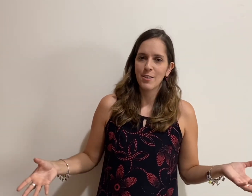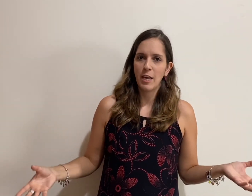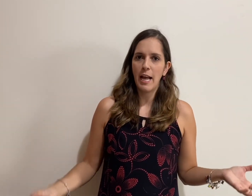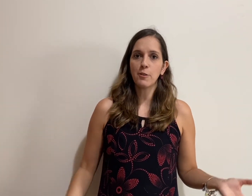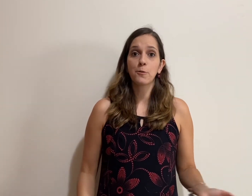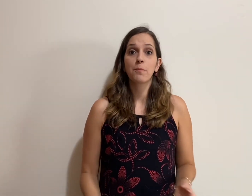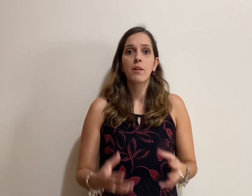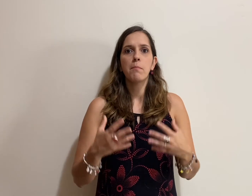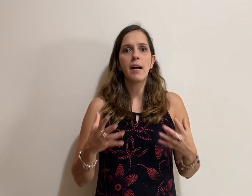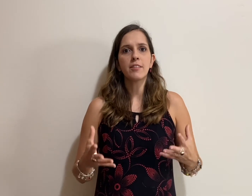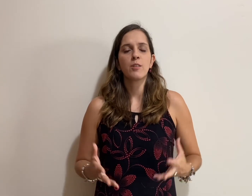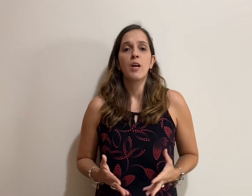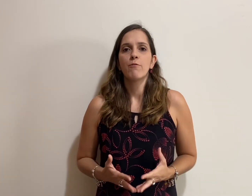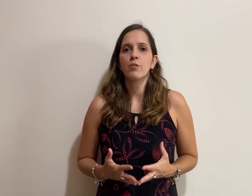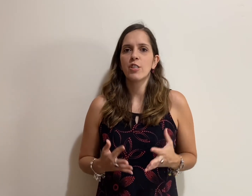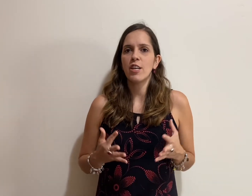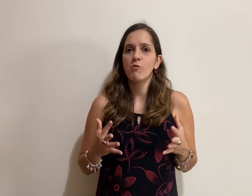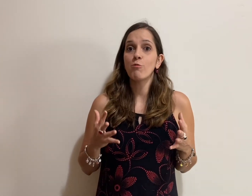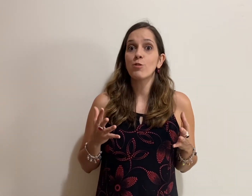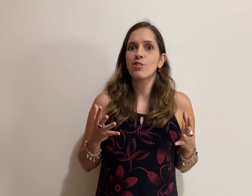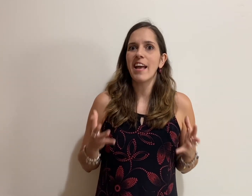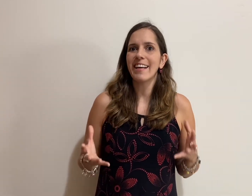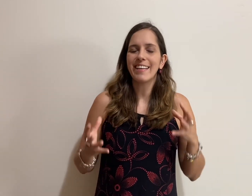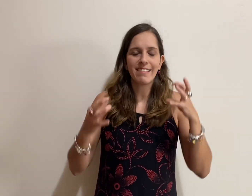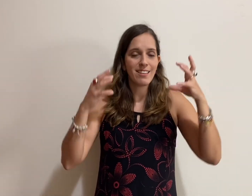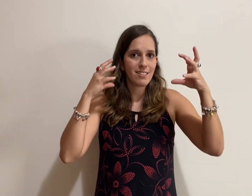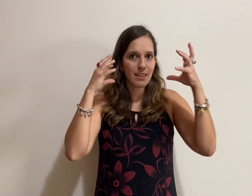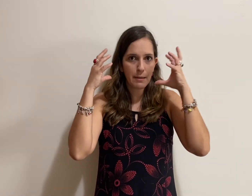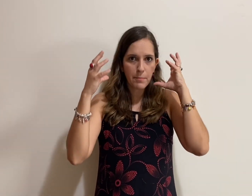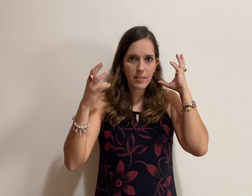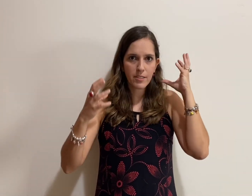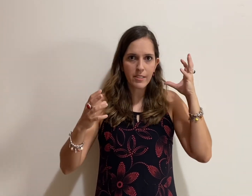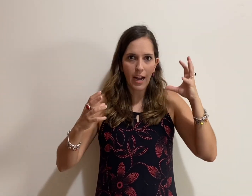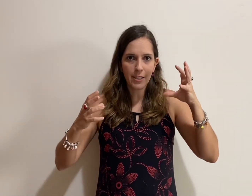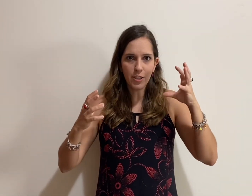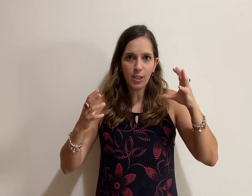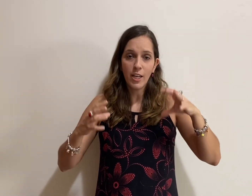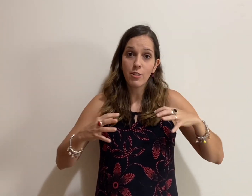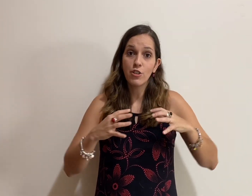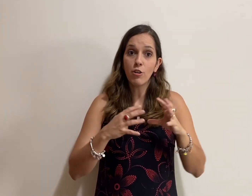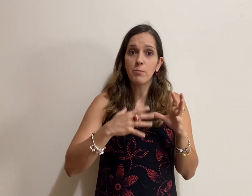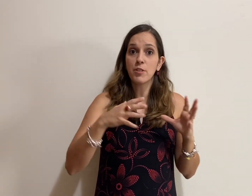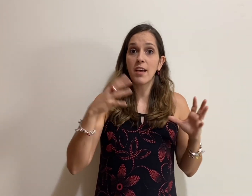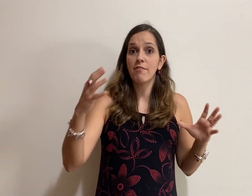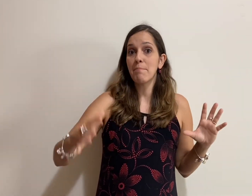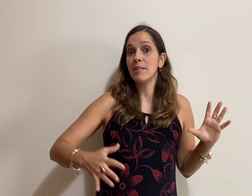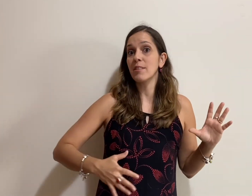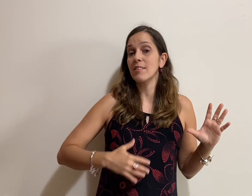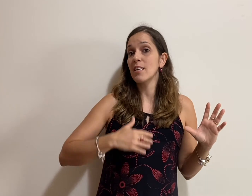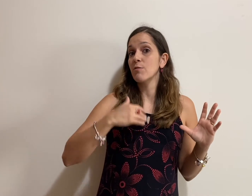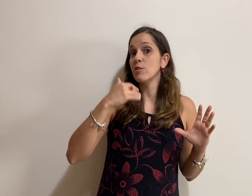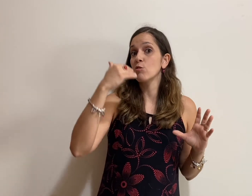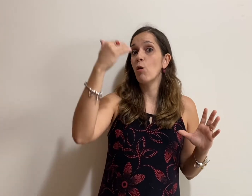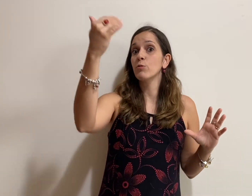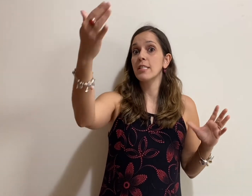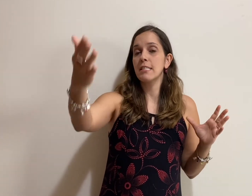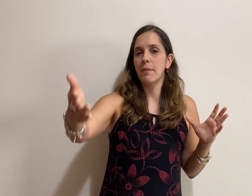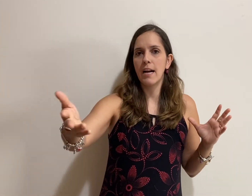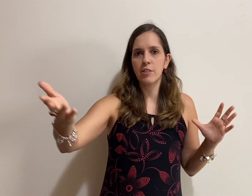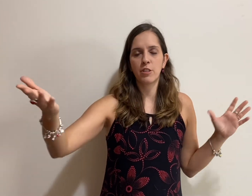certo? Mas, você já consegue aí ter essa capacidade de observar, pesquisar às vezes outras imagens que a